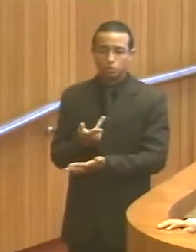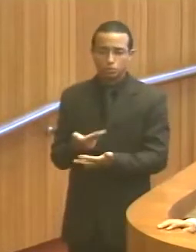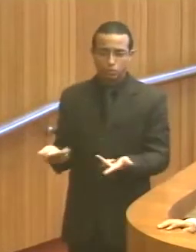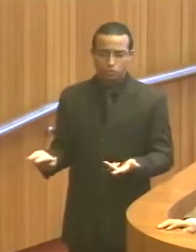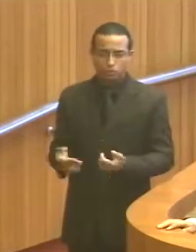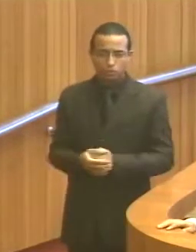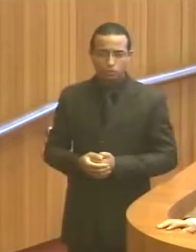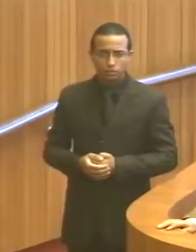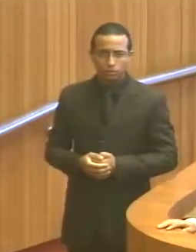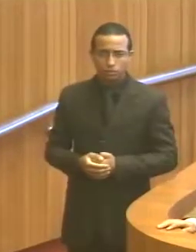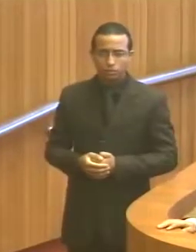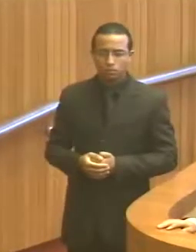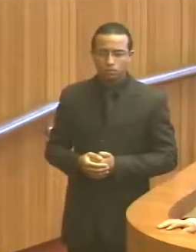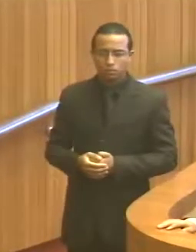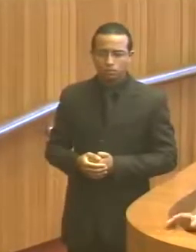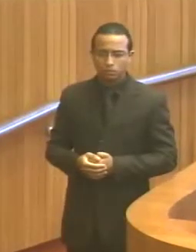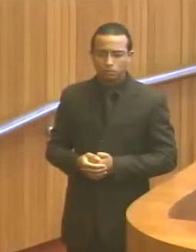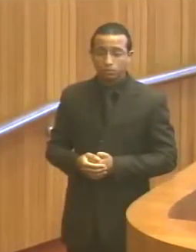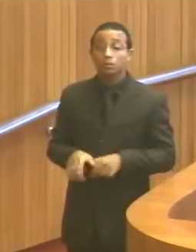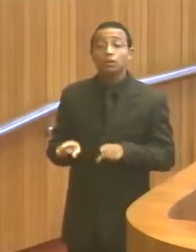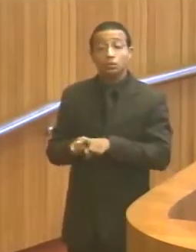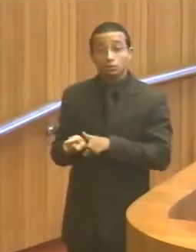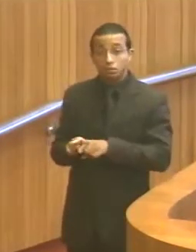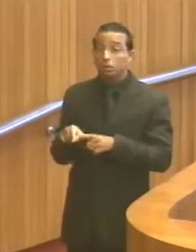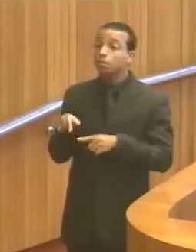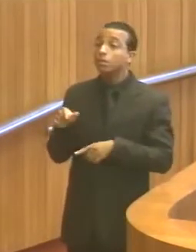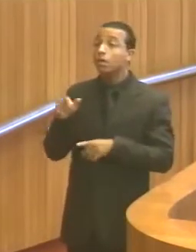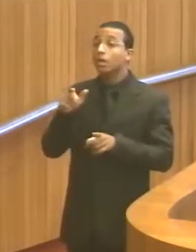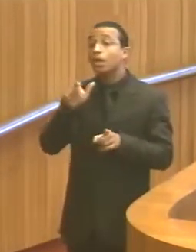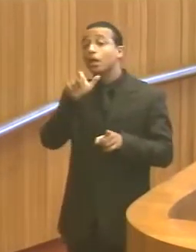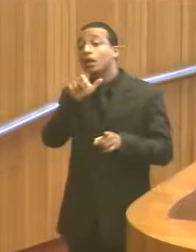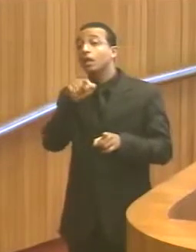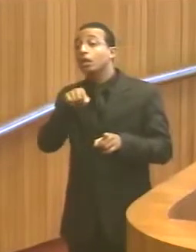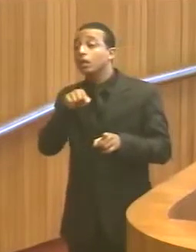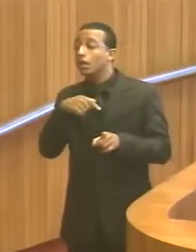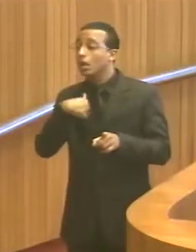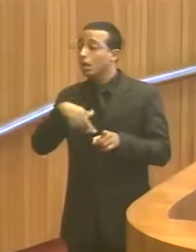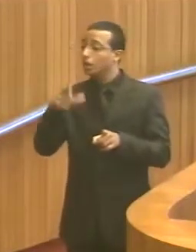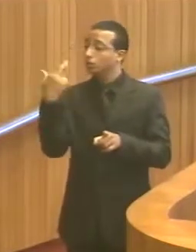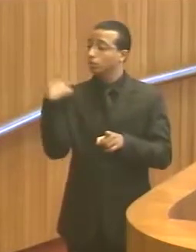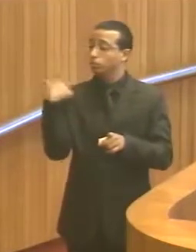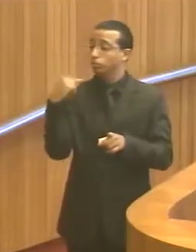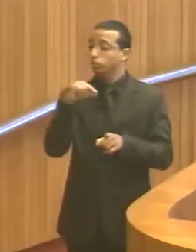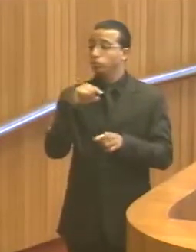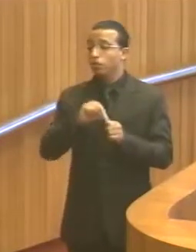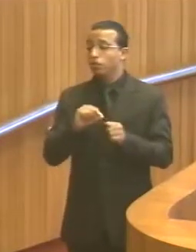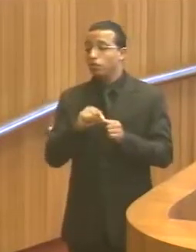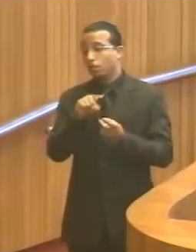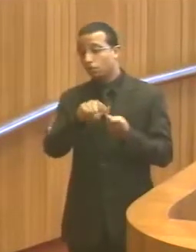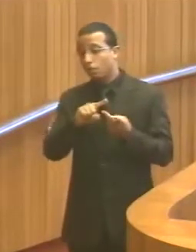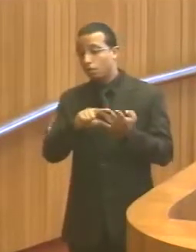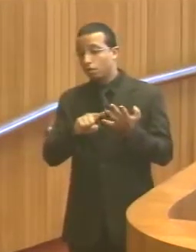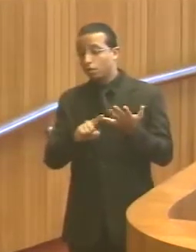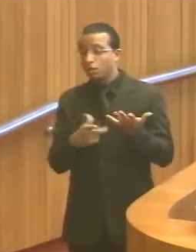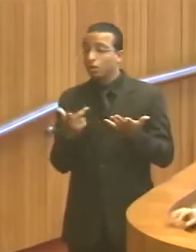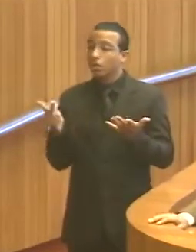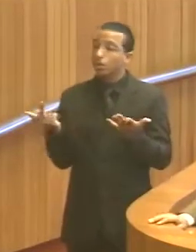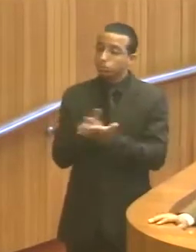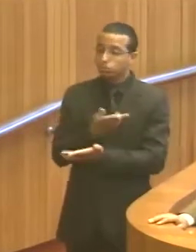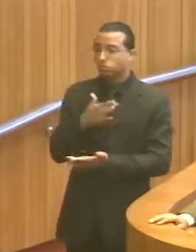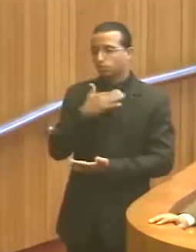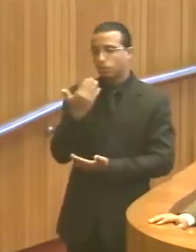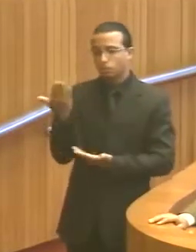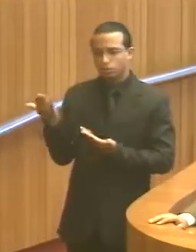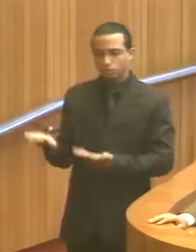que ocorreram e das responsabilidades eventualmente existentes em relação à